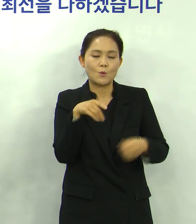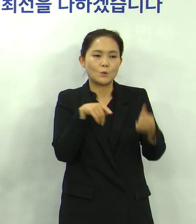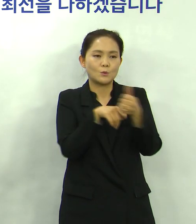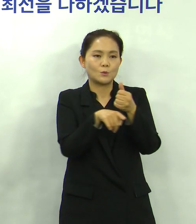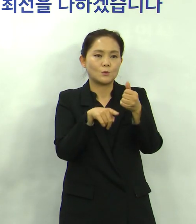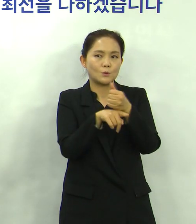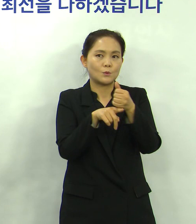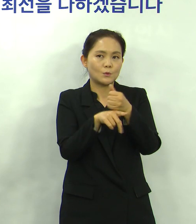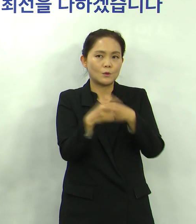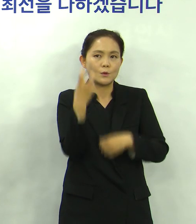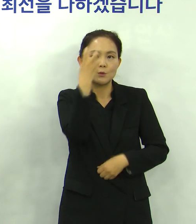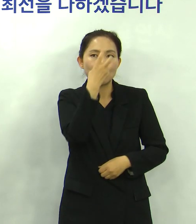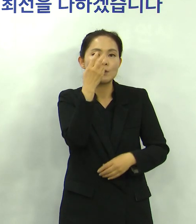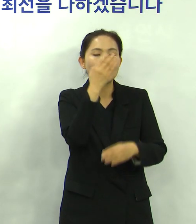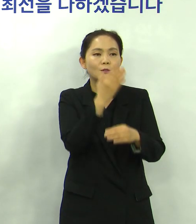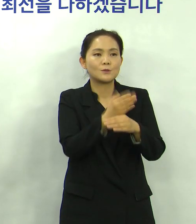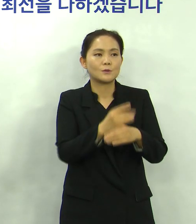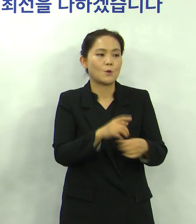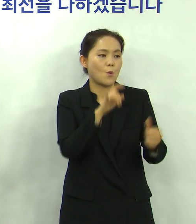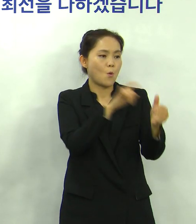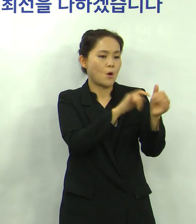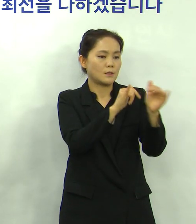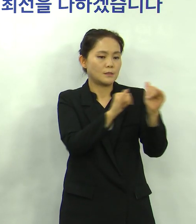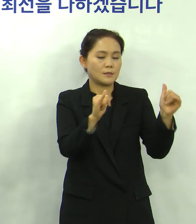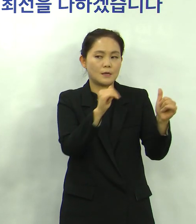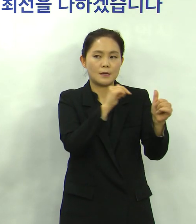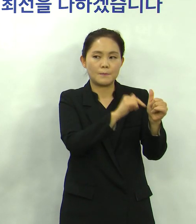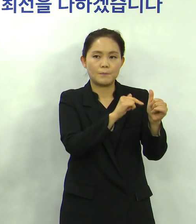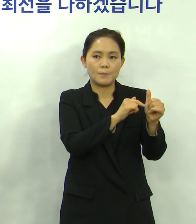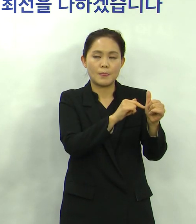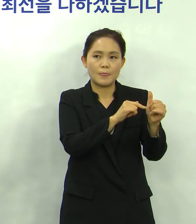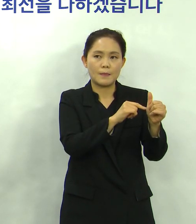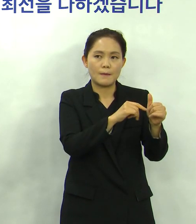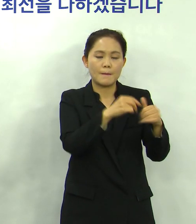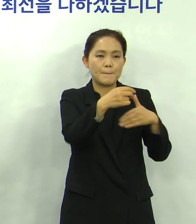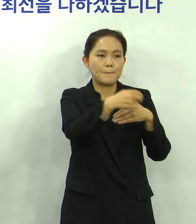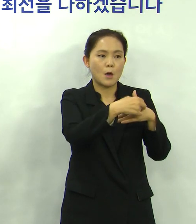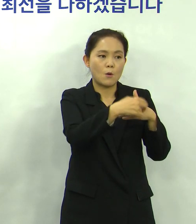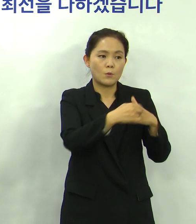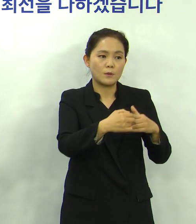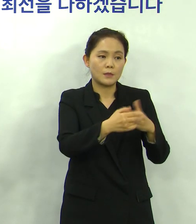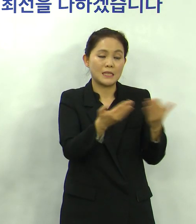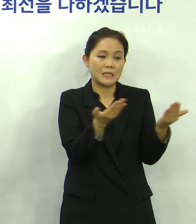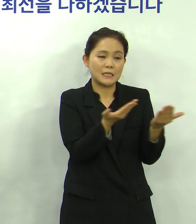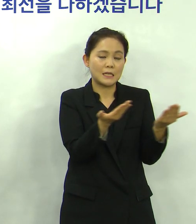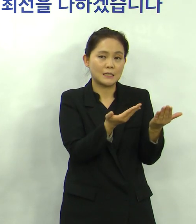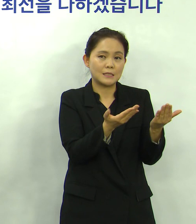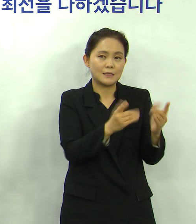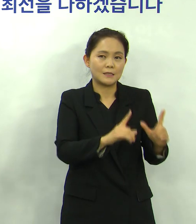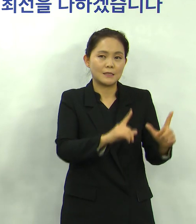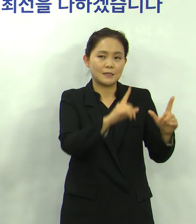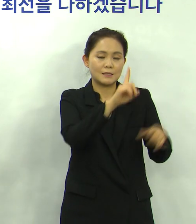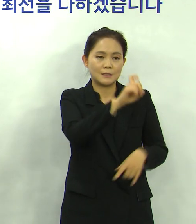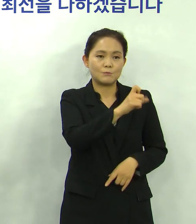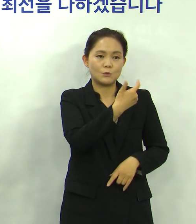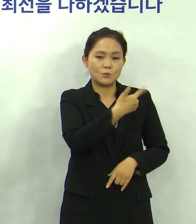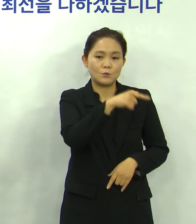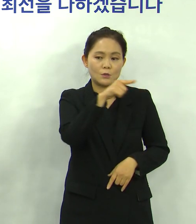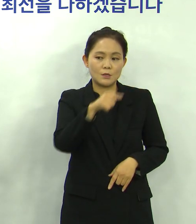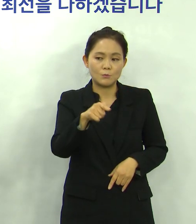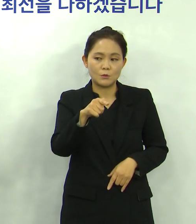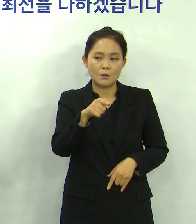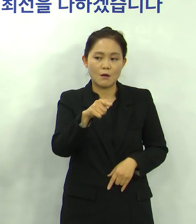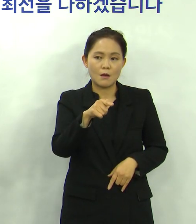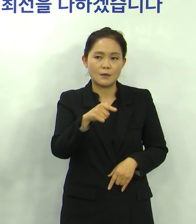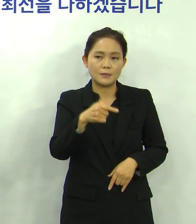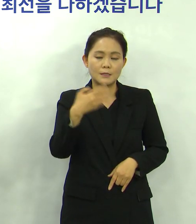또 확진자 직원이 병원에서 근무한 날짜는 16일 날 09시부터 13시